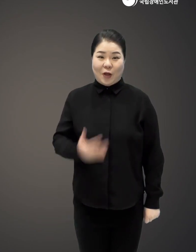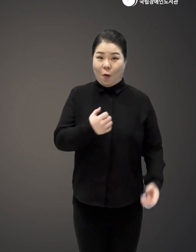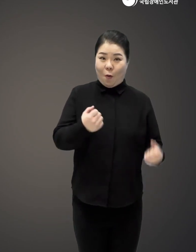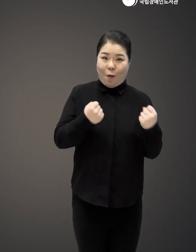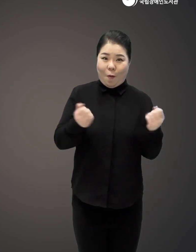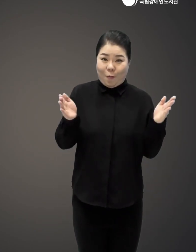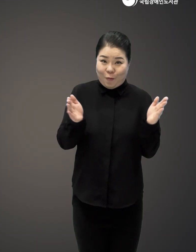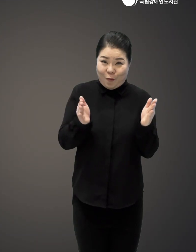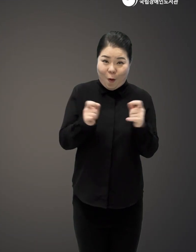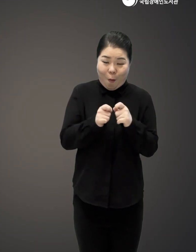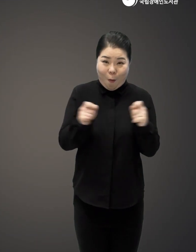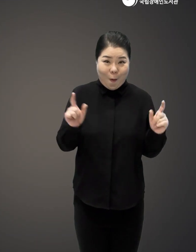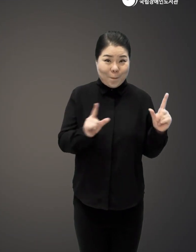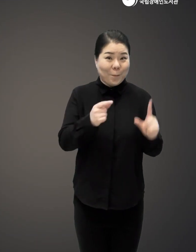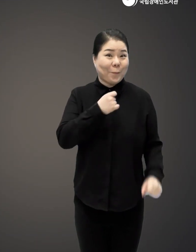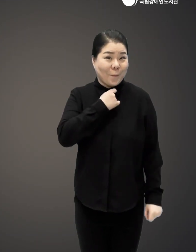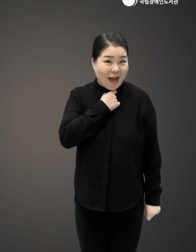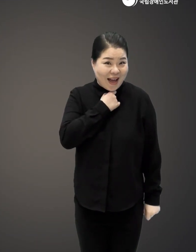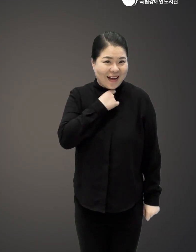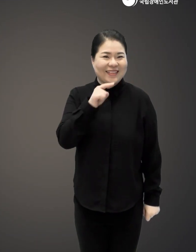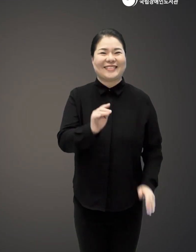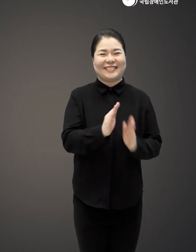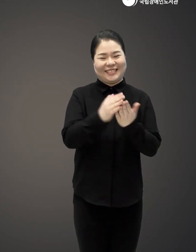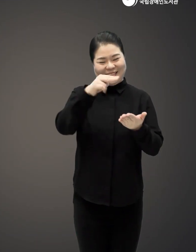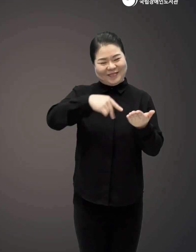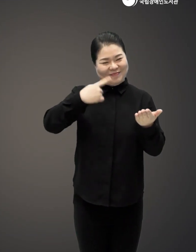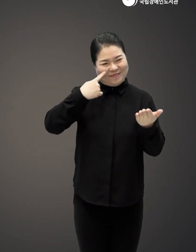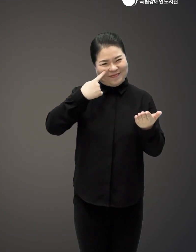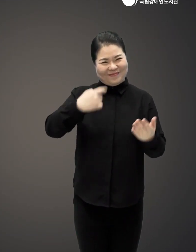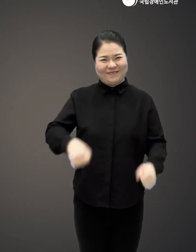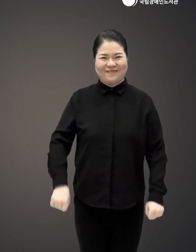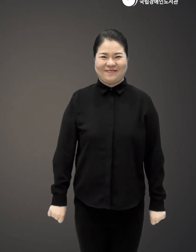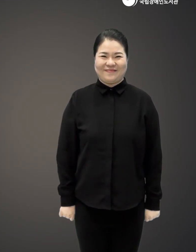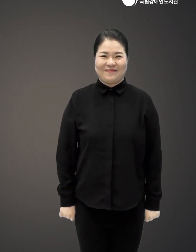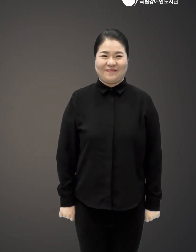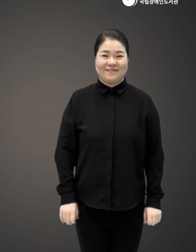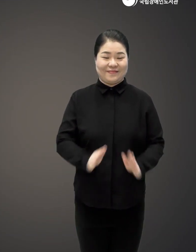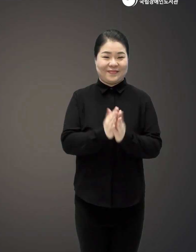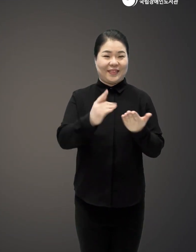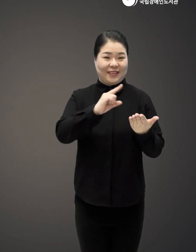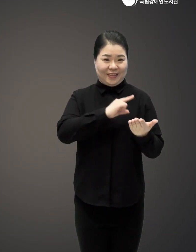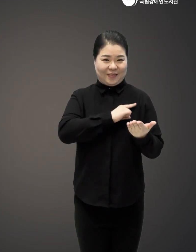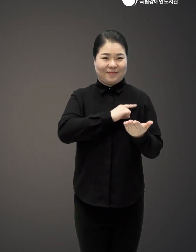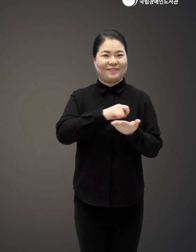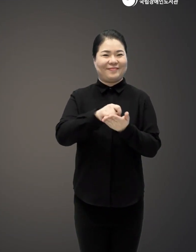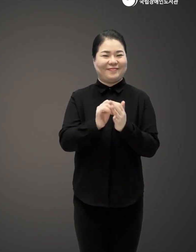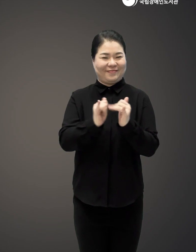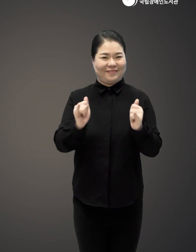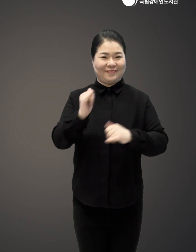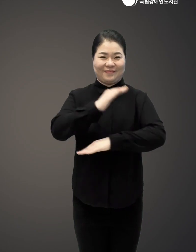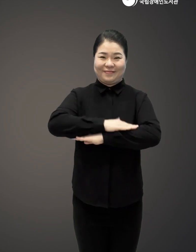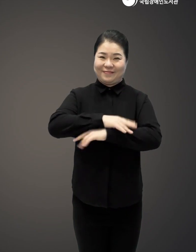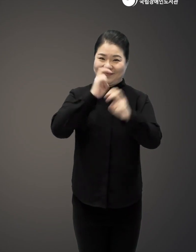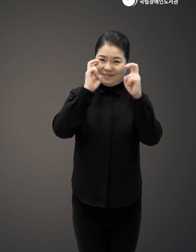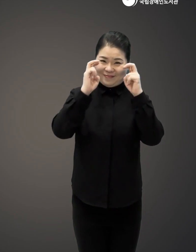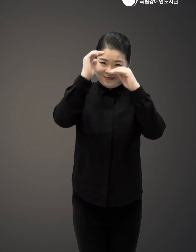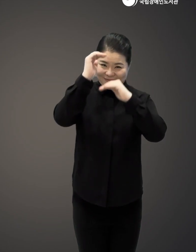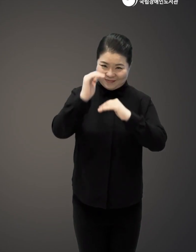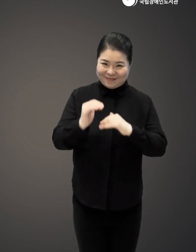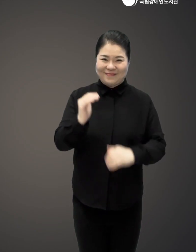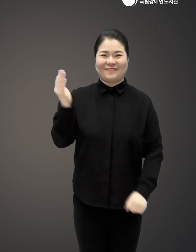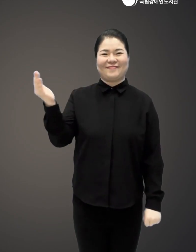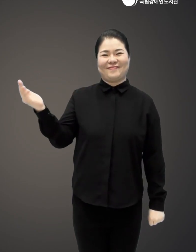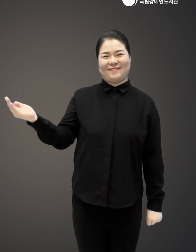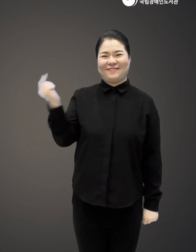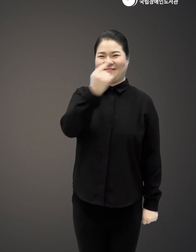건강하고 날씬하게 오래오래 살고 싶다면 도서명 저탄고지 바이블 저자